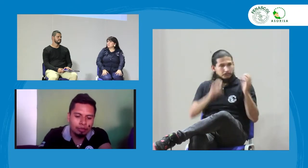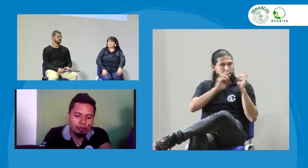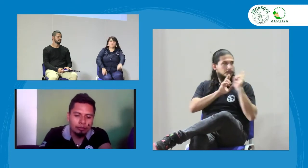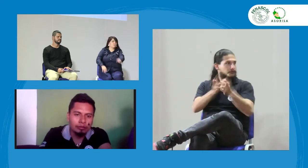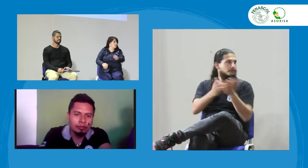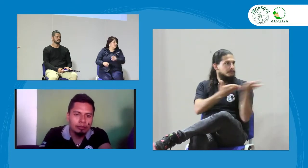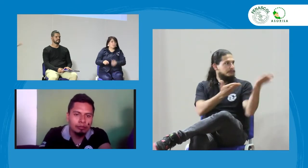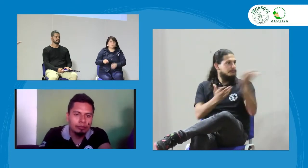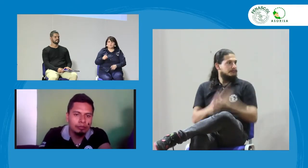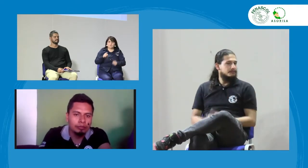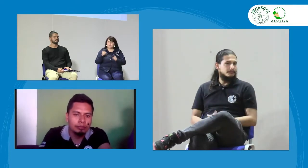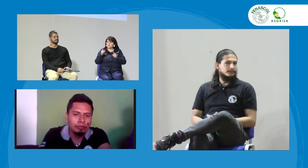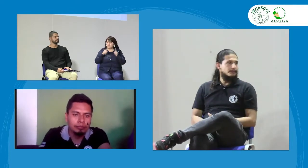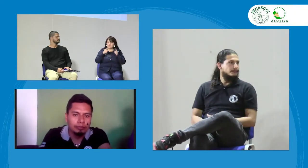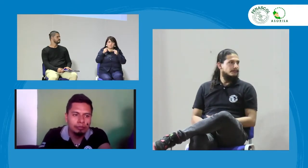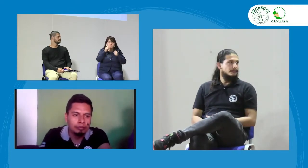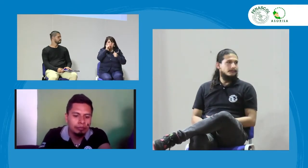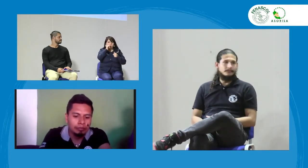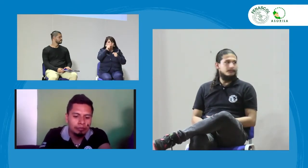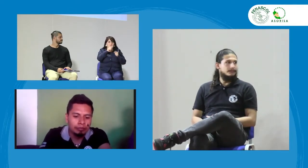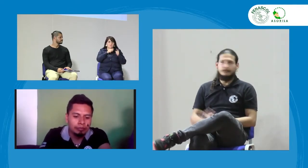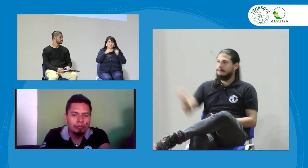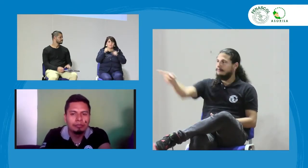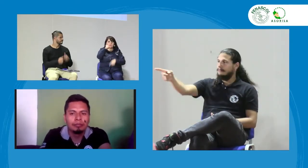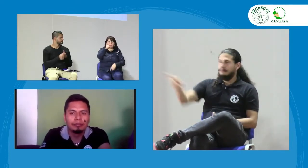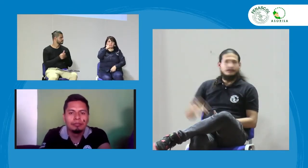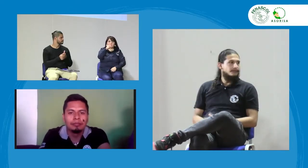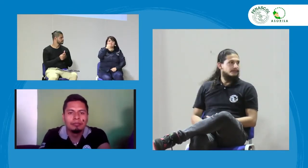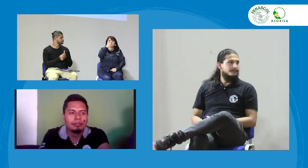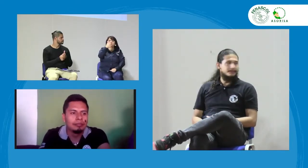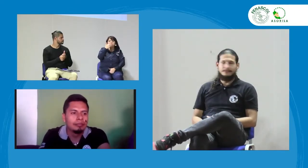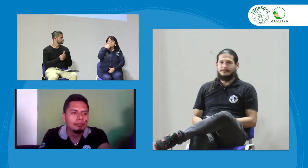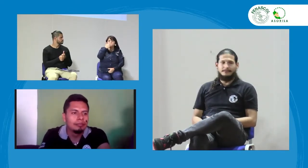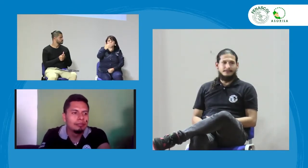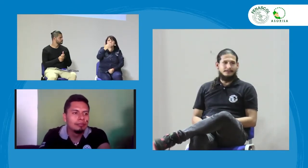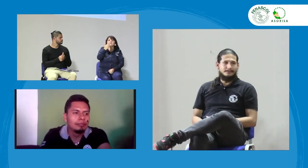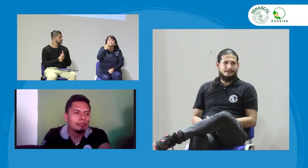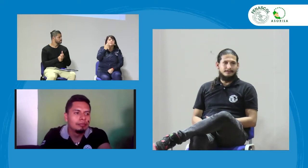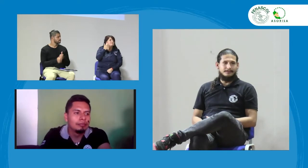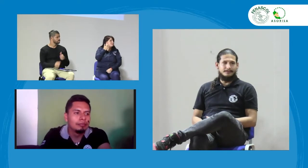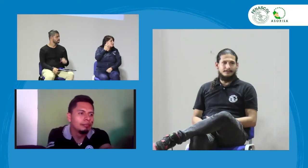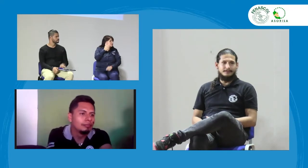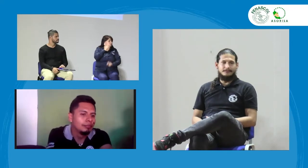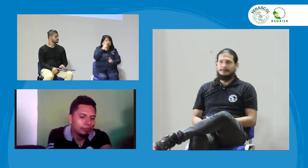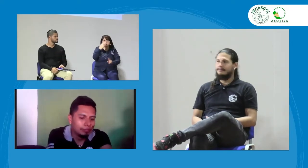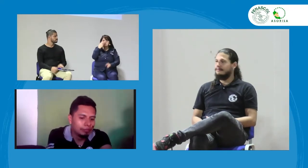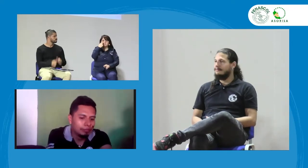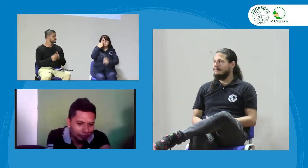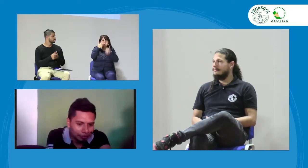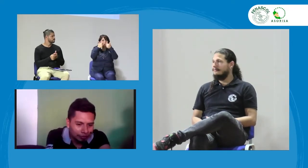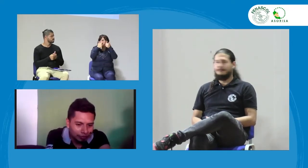No sé qué experiencia tengan ustedes en cuanto a esos temas. ¿A qué cámara miro? ¿Alguna quiere responder?